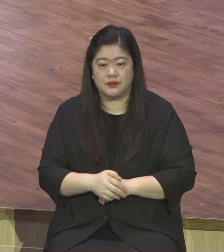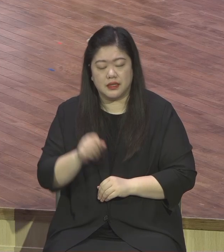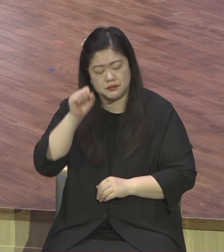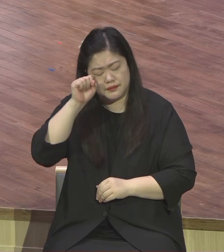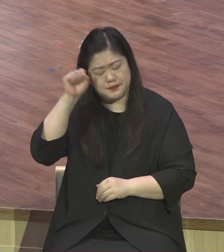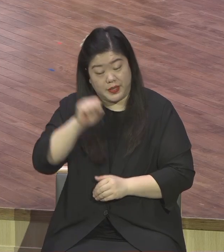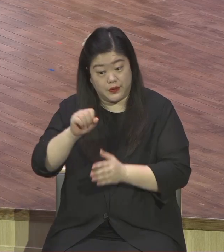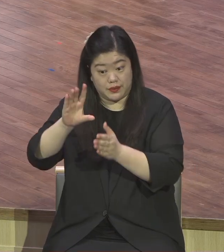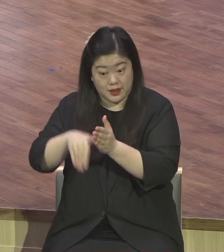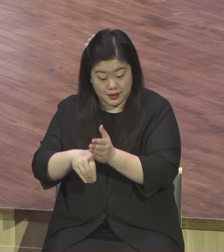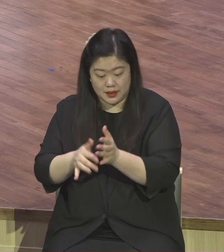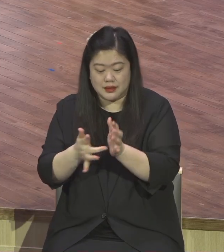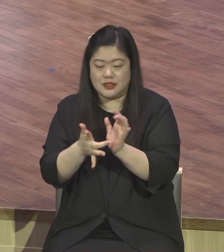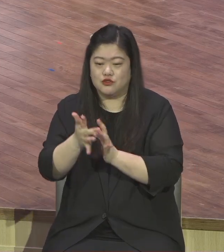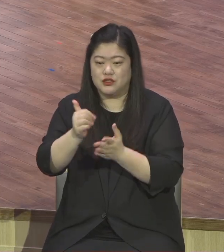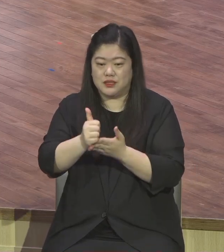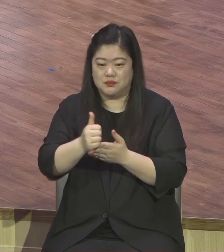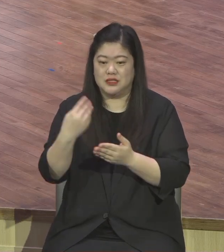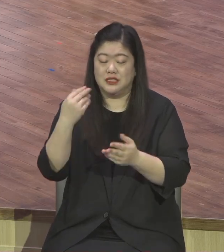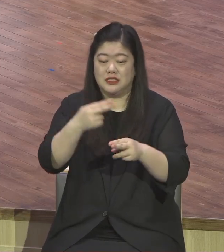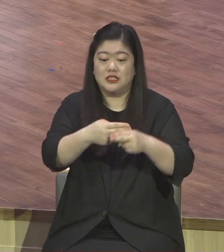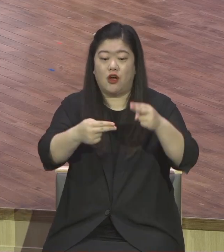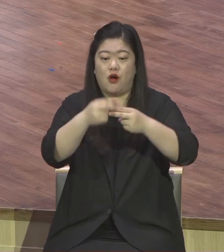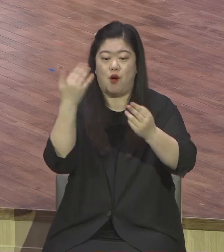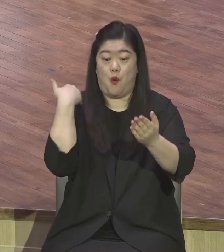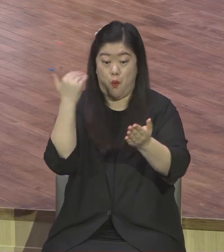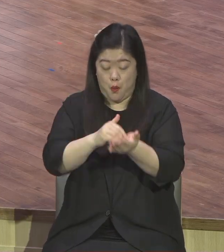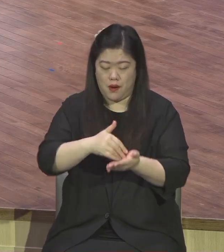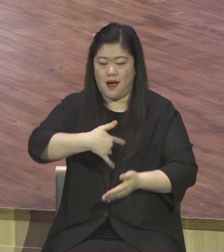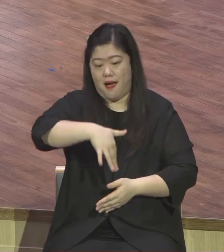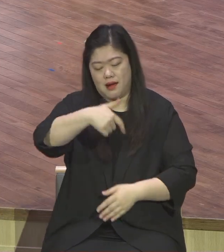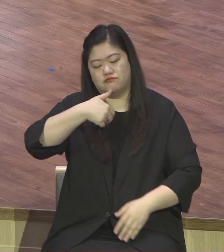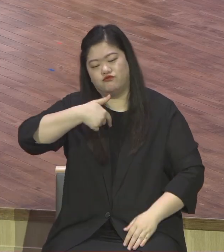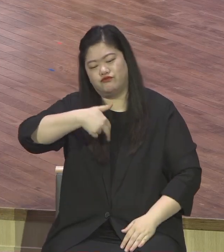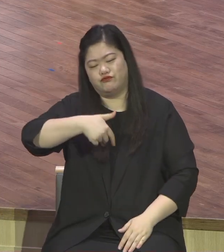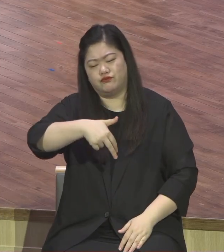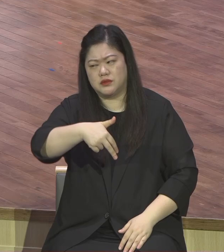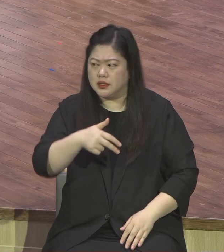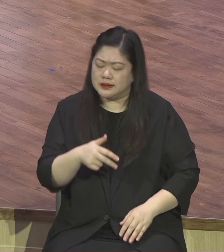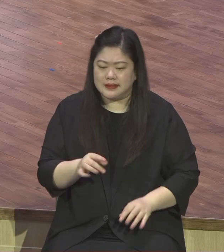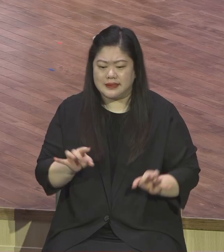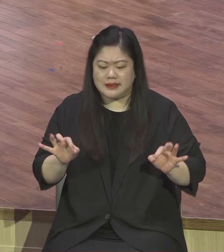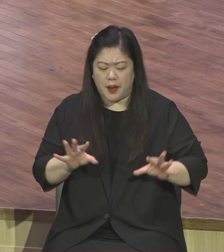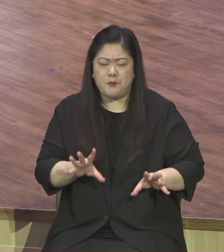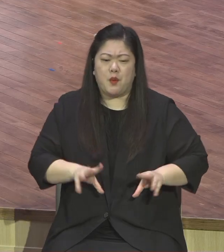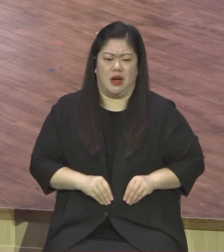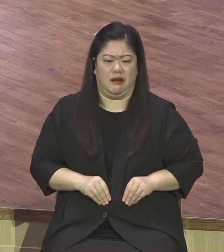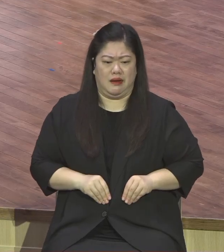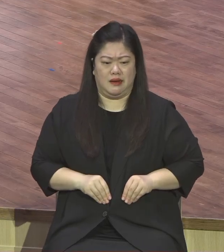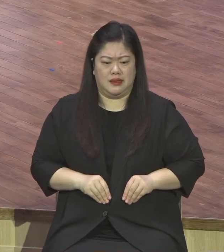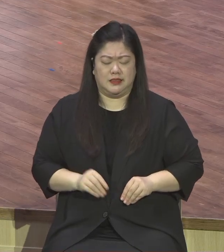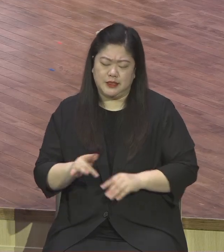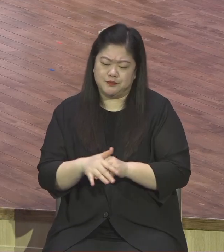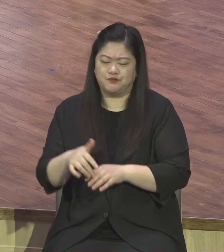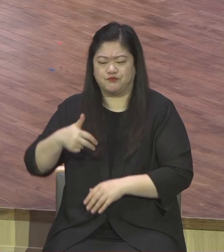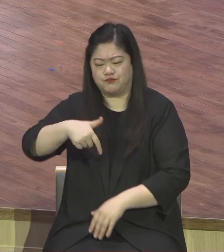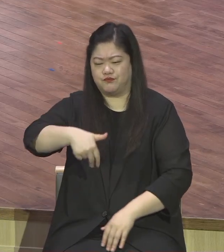들어가실 때에 시장하신지라 길가에서 한 무화과나무를 보시고 그리로 가서